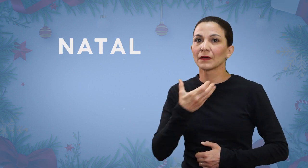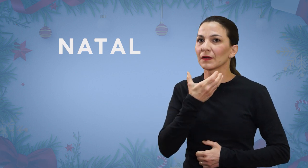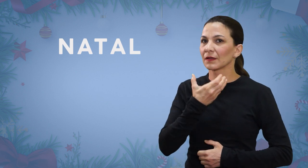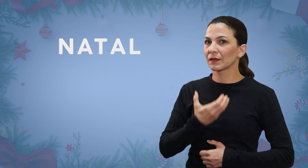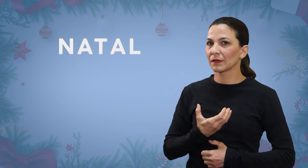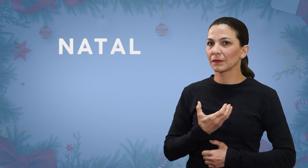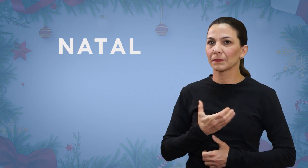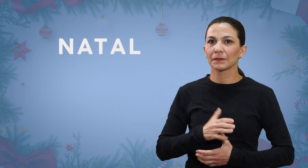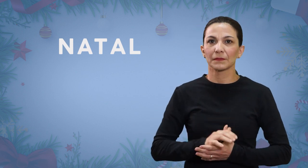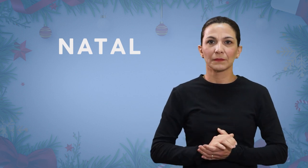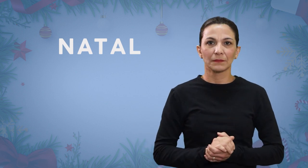Natal é esse.